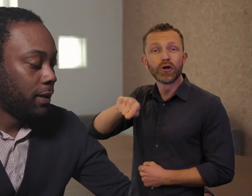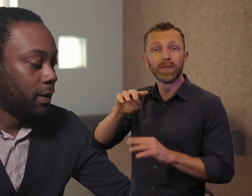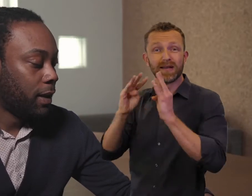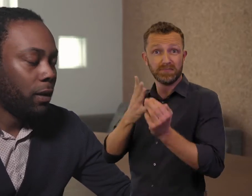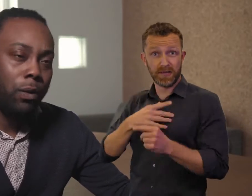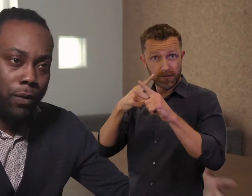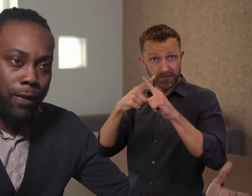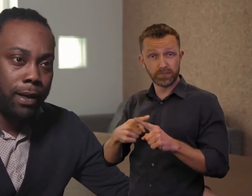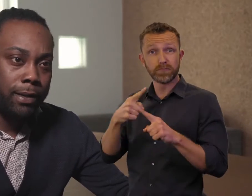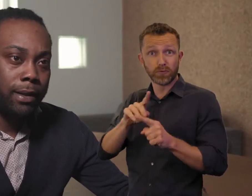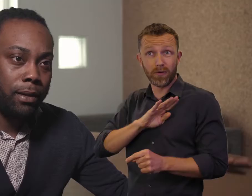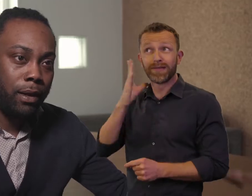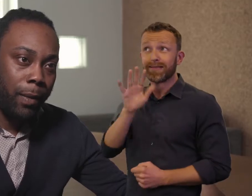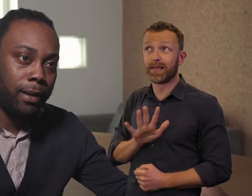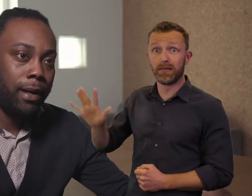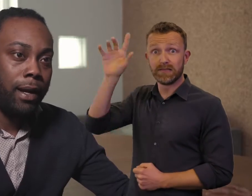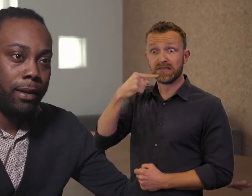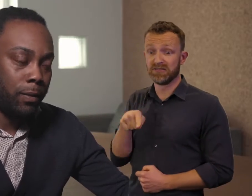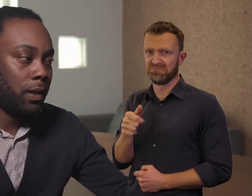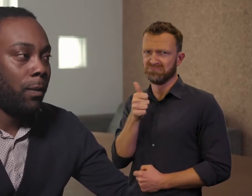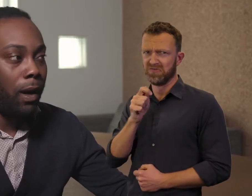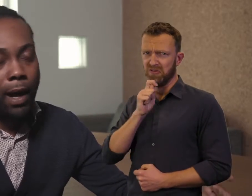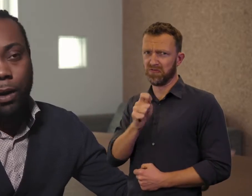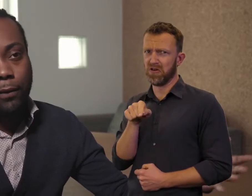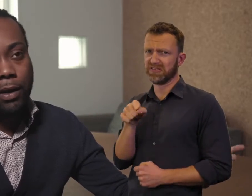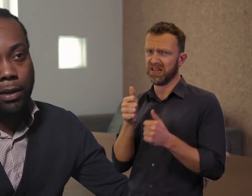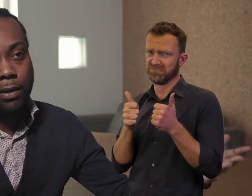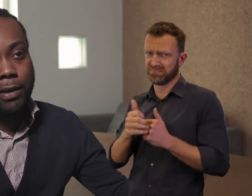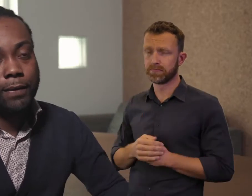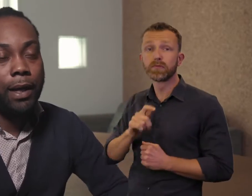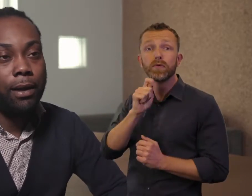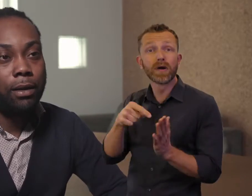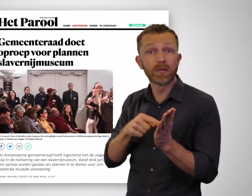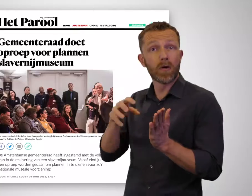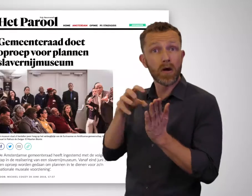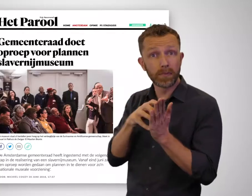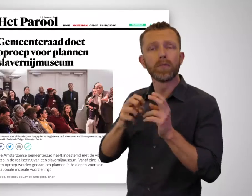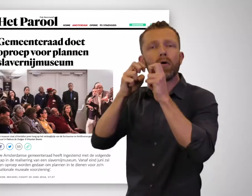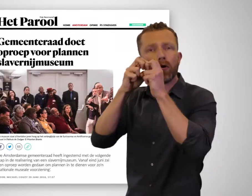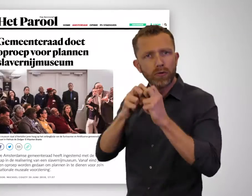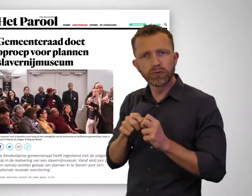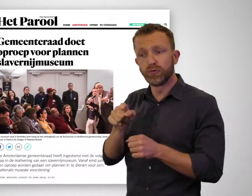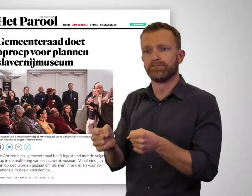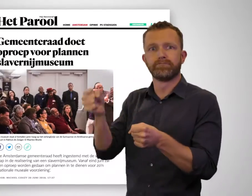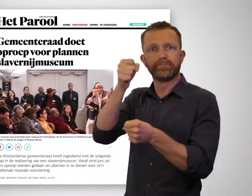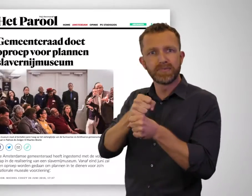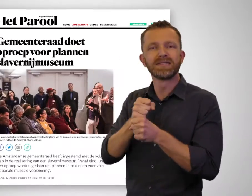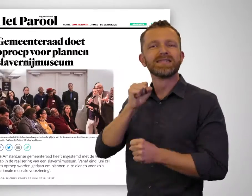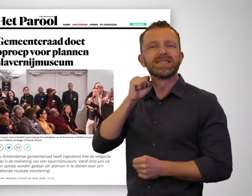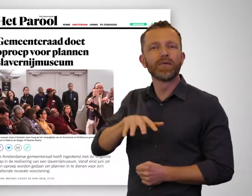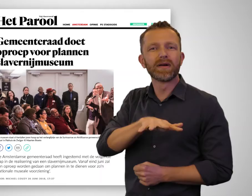heel goed ontvangen is in de gemeenteraad, in Amsterdam, maar ook wel in de rest van Nederland. Om onderzoek te doen naar een